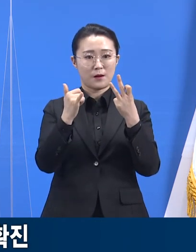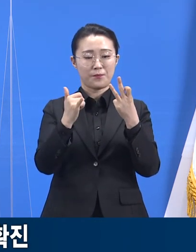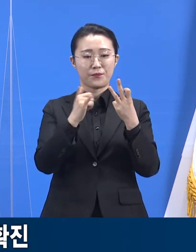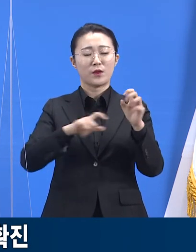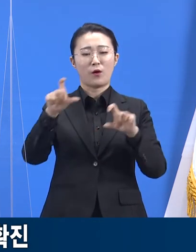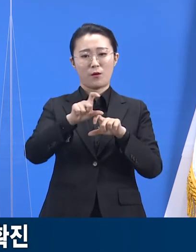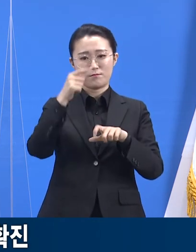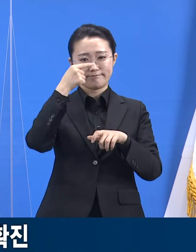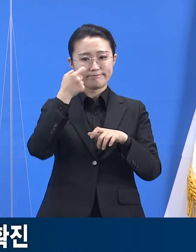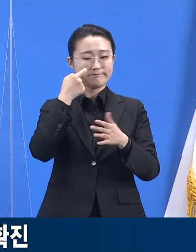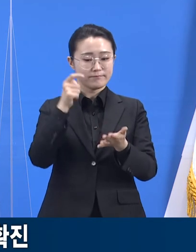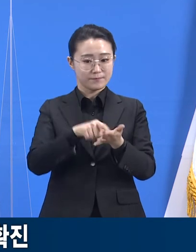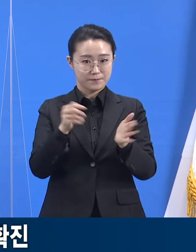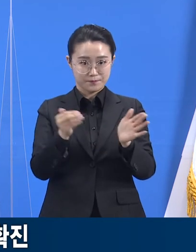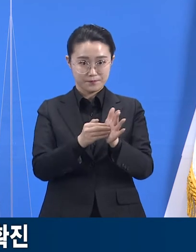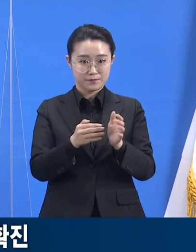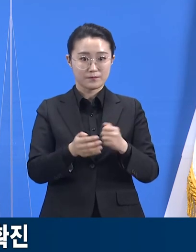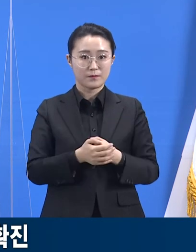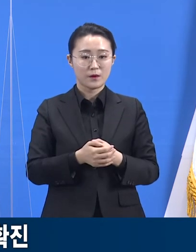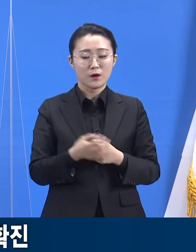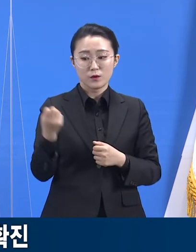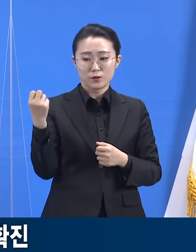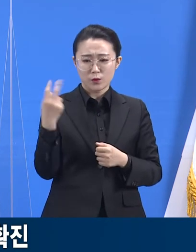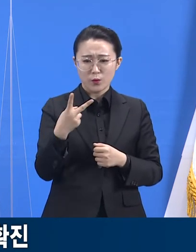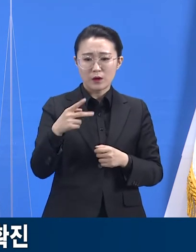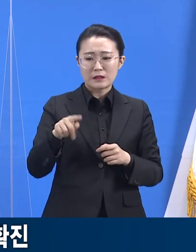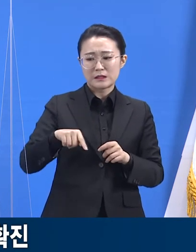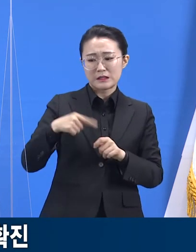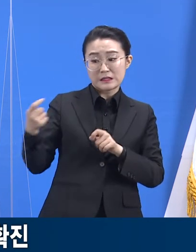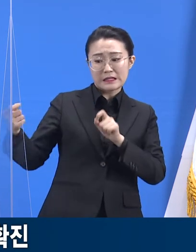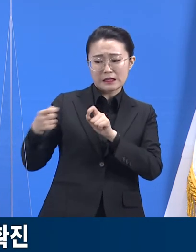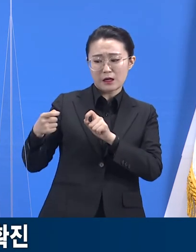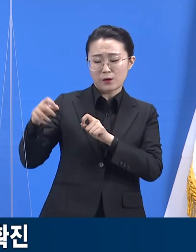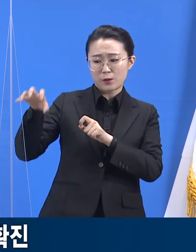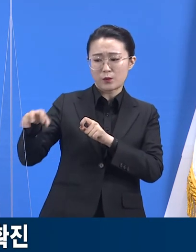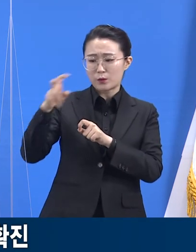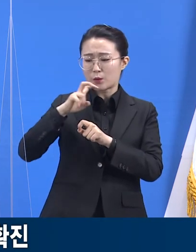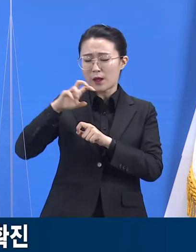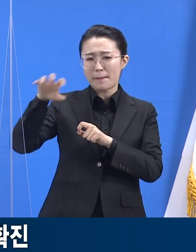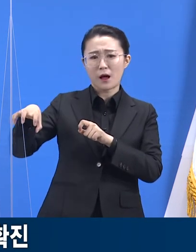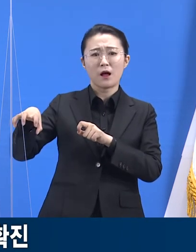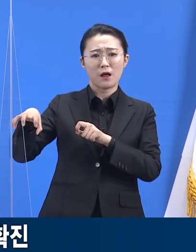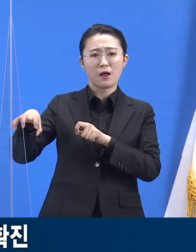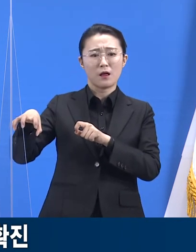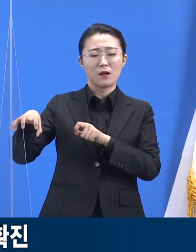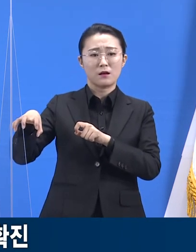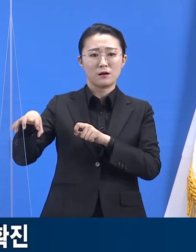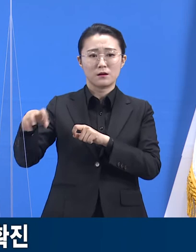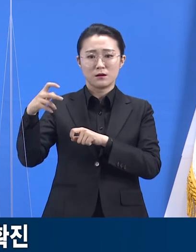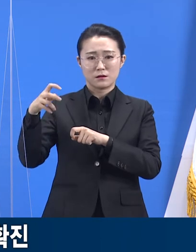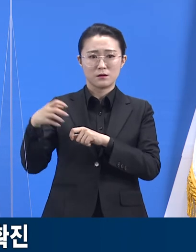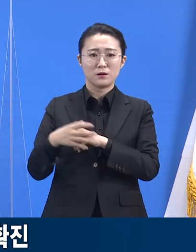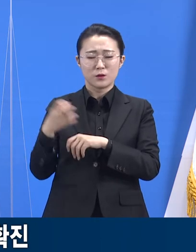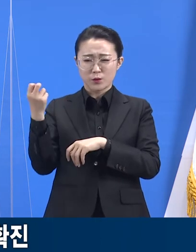인근 노래방 2곳으로 확인되어 8명이 추가로 양성 확인되었습니다.